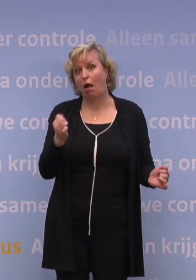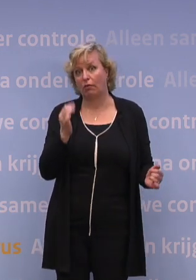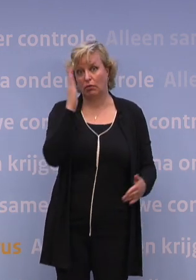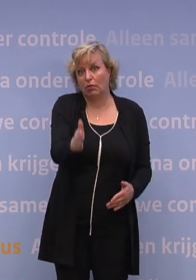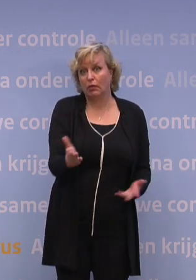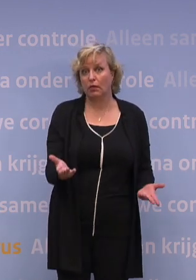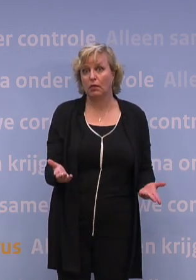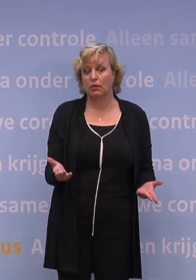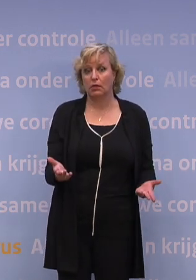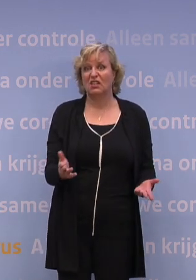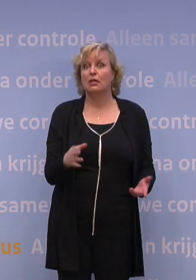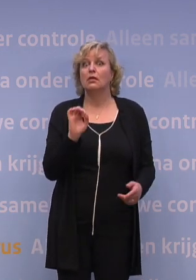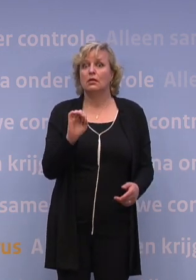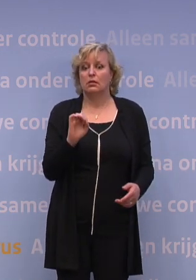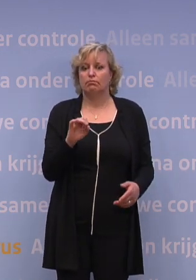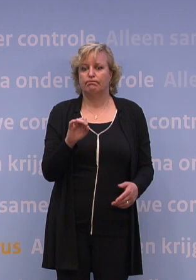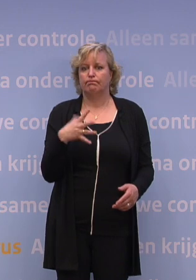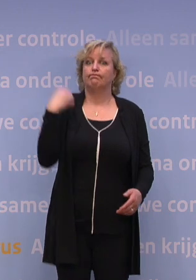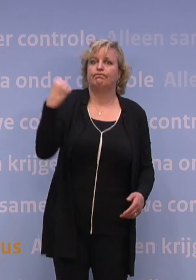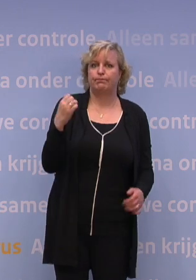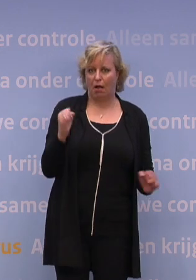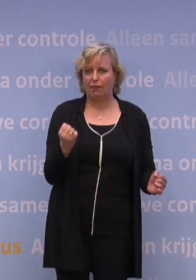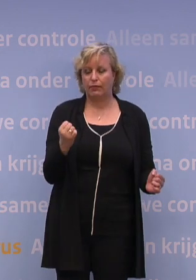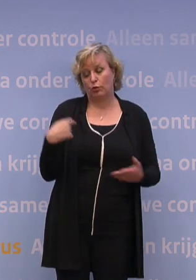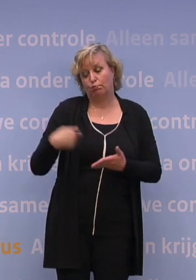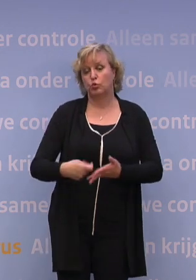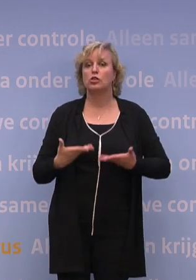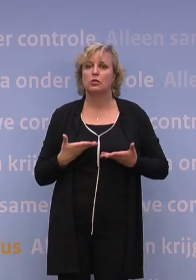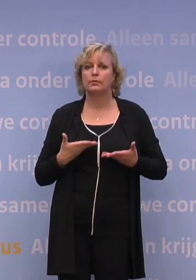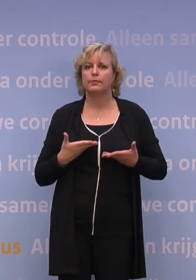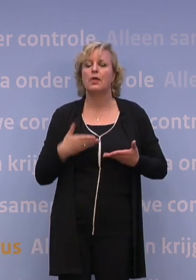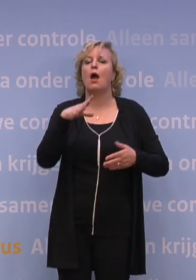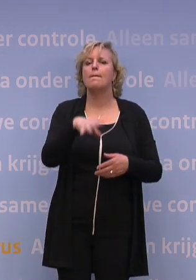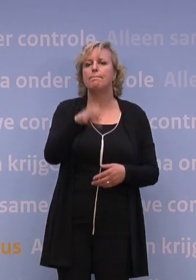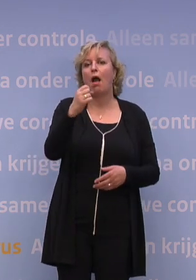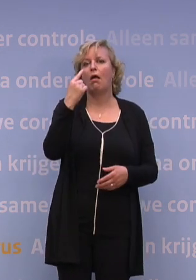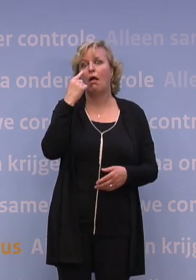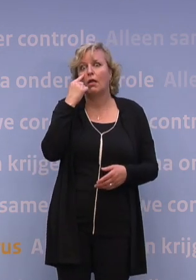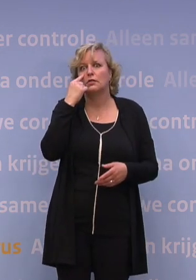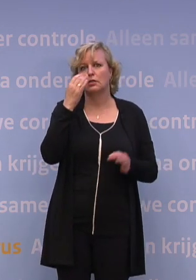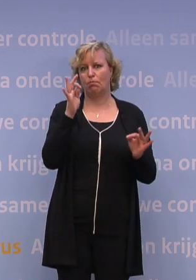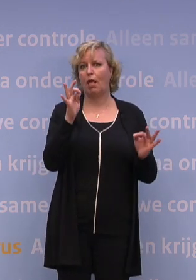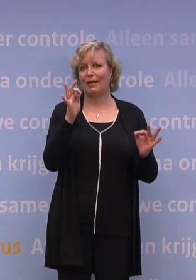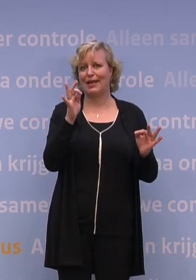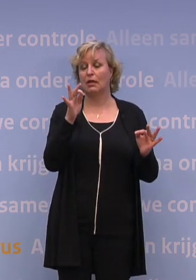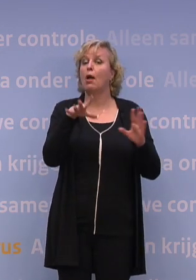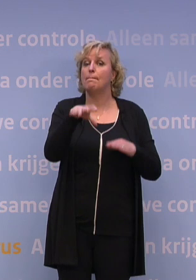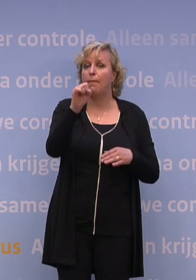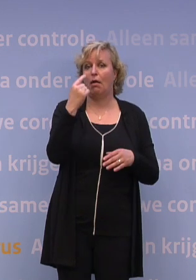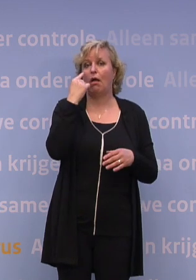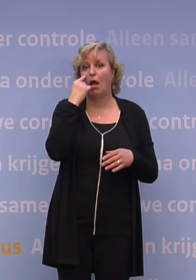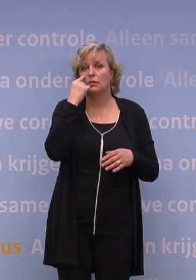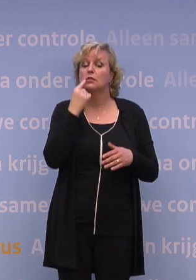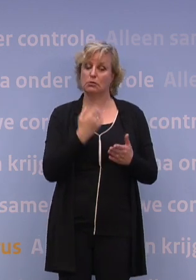En je kunt ook tegen een lamp lopen, dus je kunt ook gewoon een boete krijgen. En de pakkans is denk ik heel erg belangrijk. En die pakkans is hier zeer reëel.